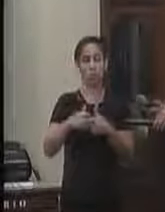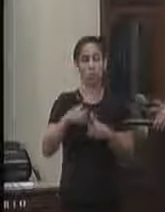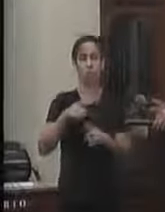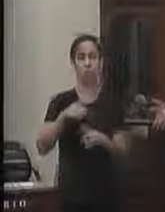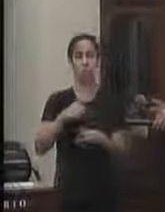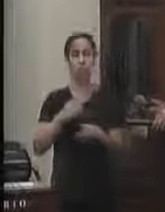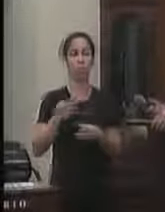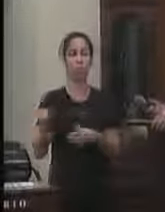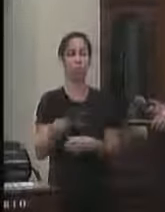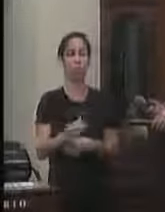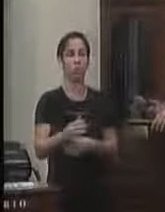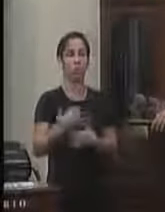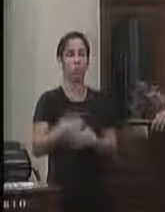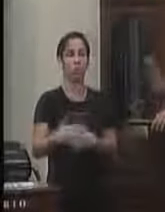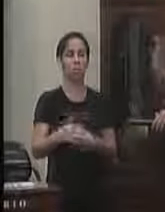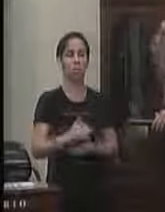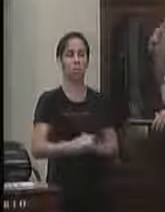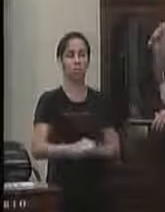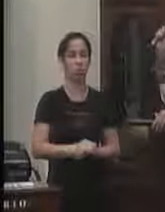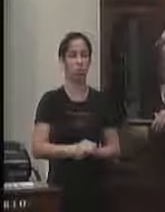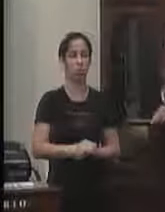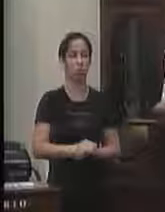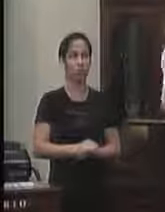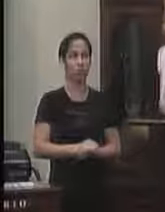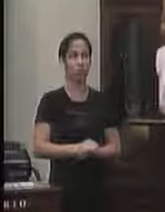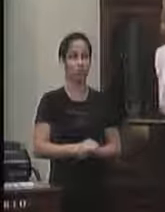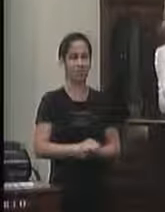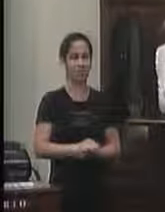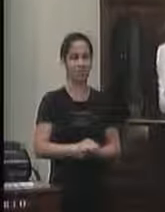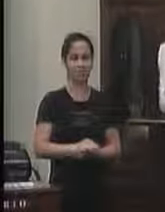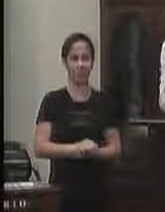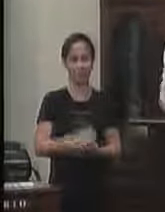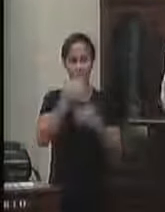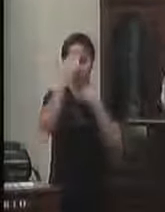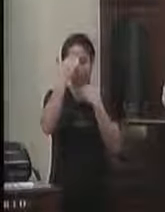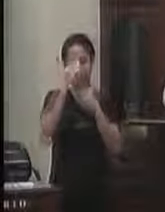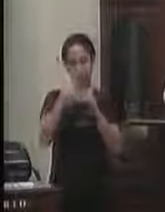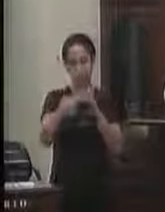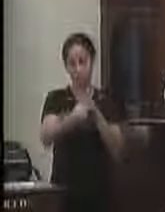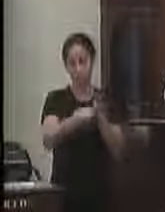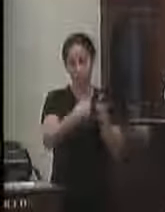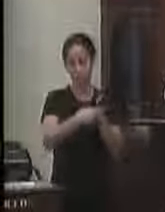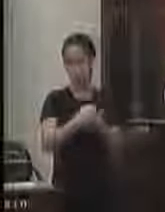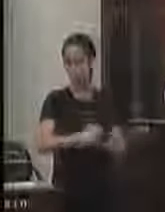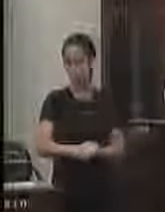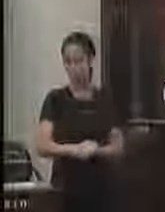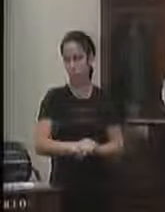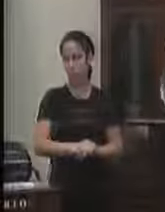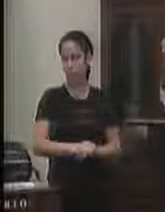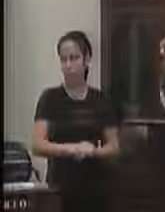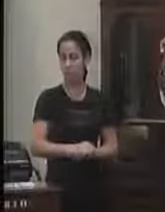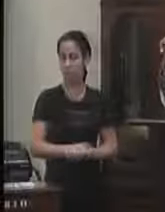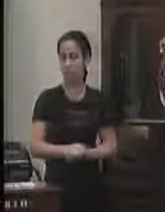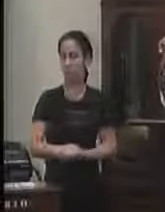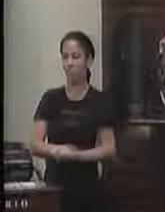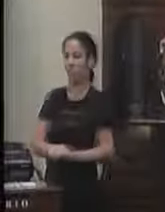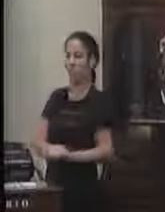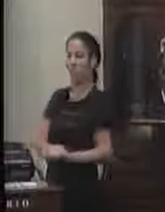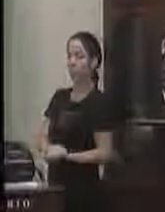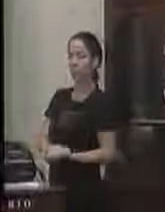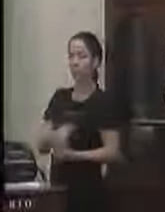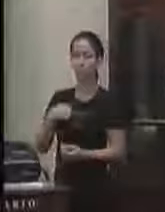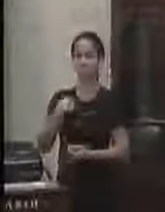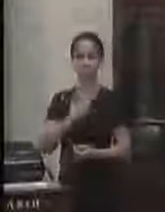de novo concurso público? Obrigada pelas suas palavras. A gente tem essa